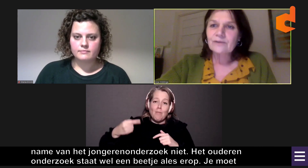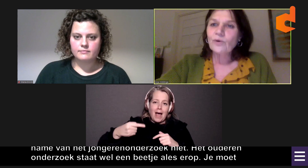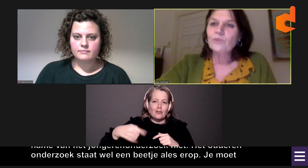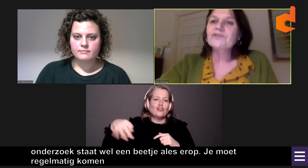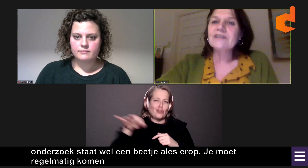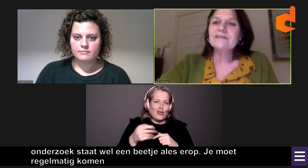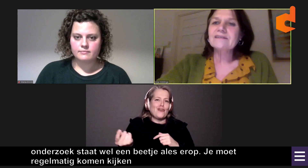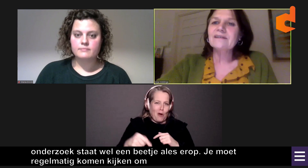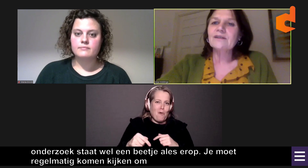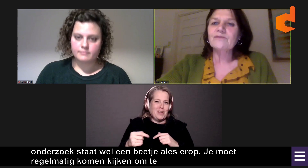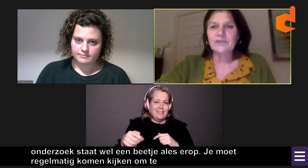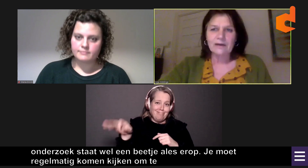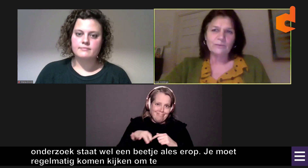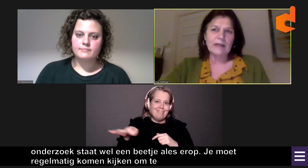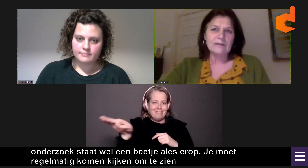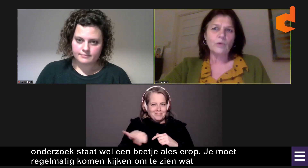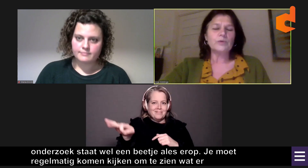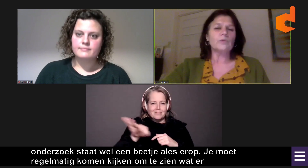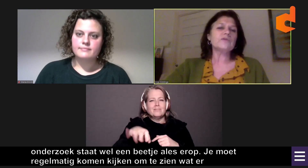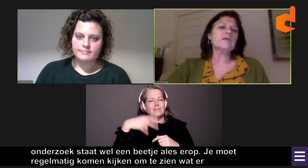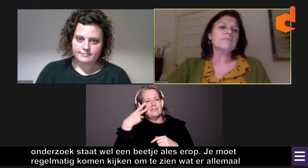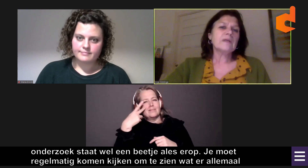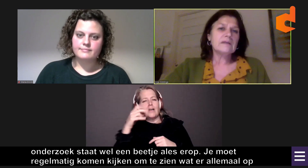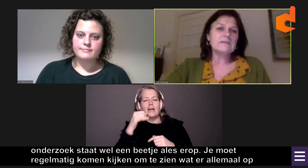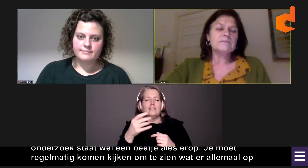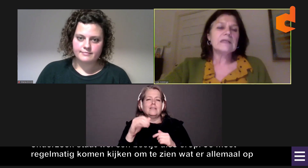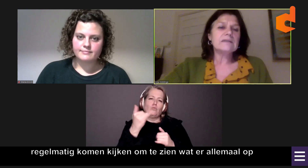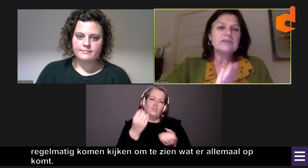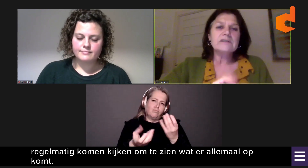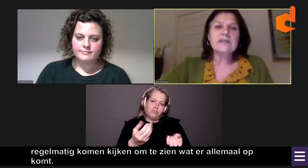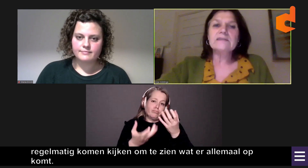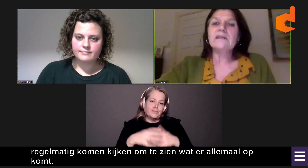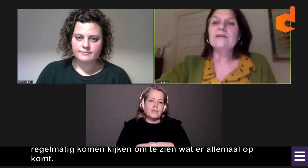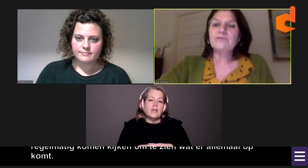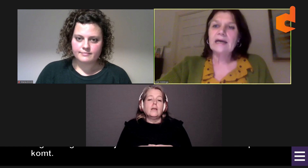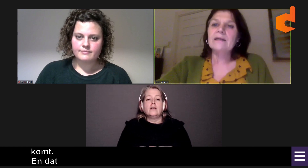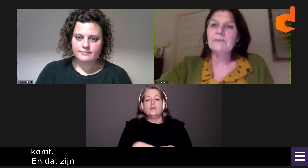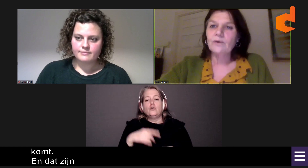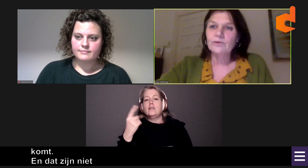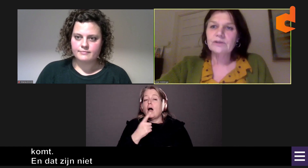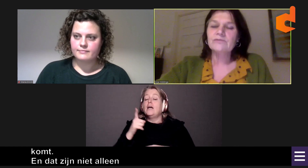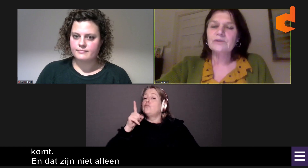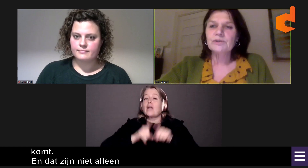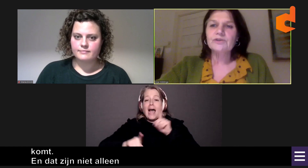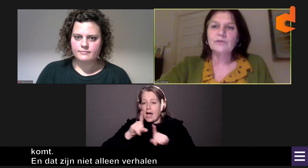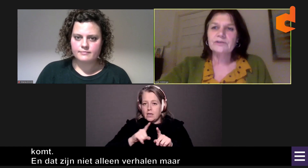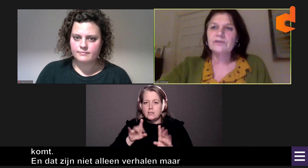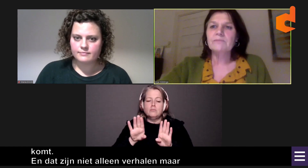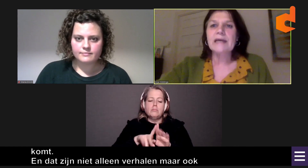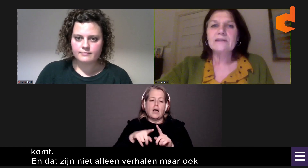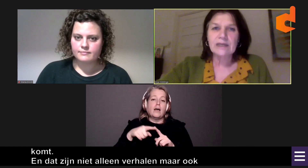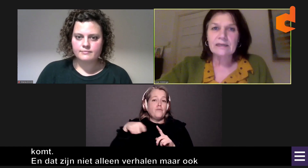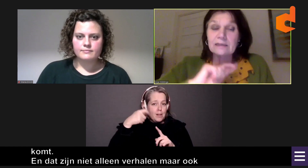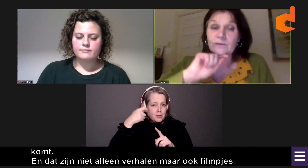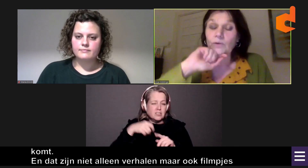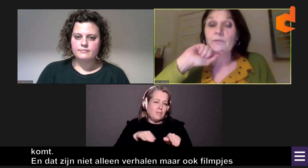om te zien wat er allemaal opkomt. En dat zijn niet alleen verhalen, maar ook filmpjes zoals